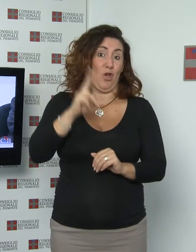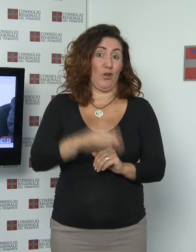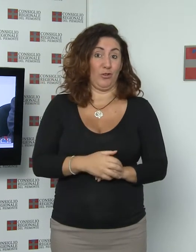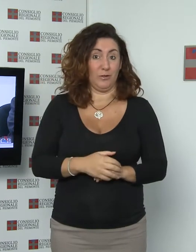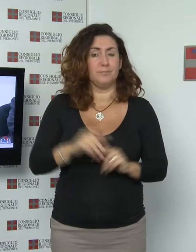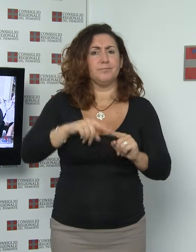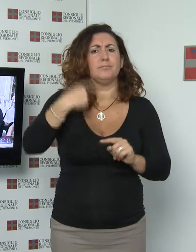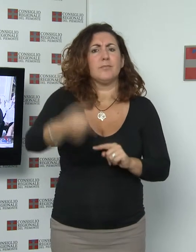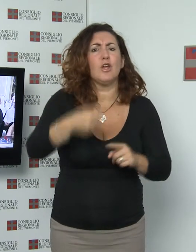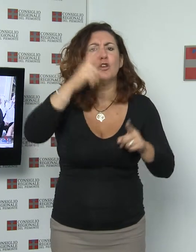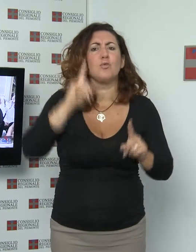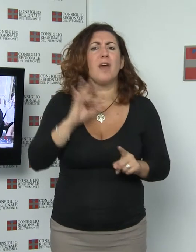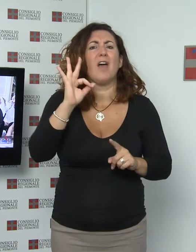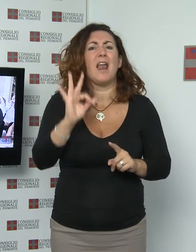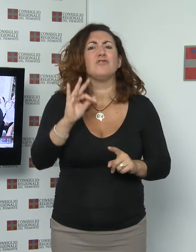Frascogna dell'Ordine delle Suori di Sant'Anna.